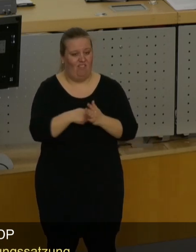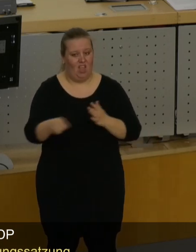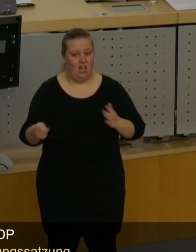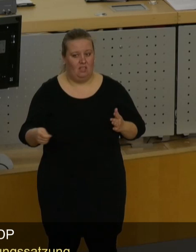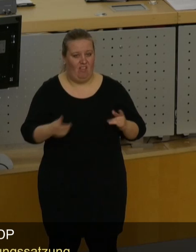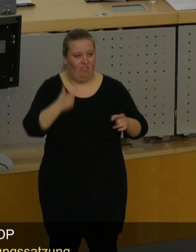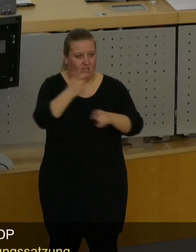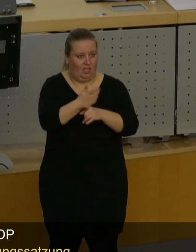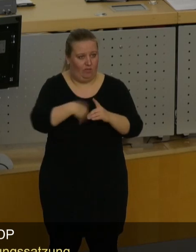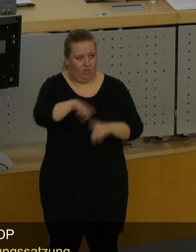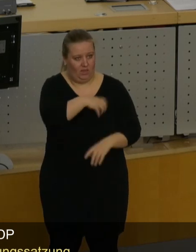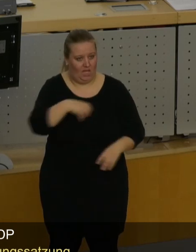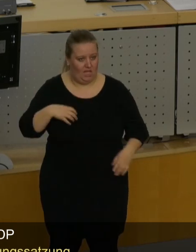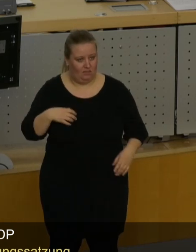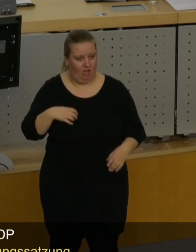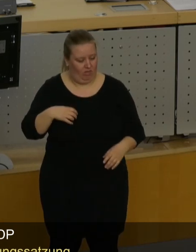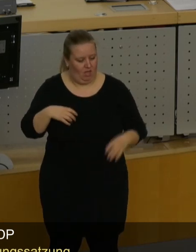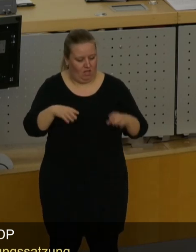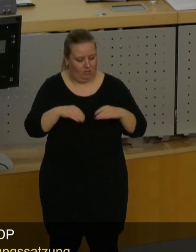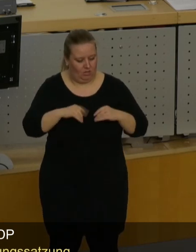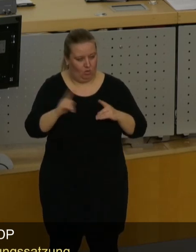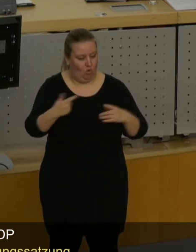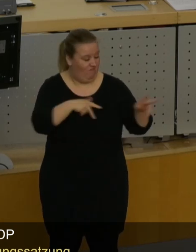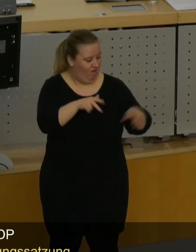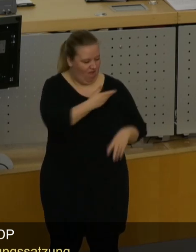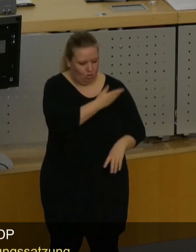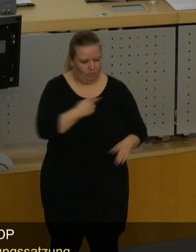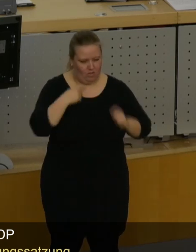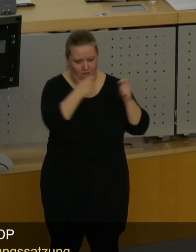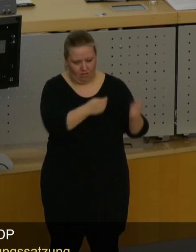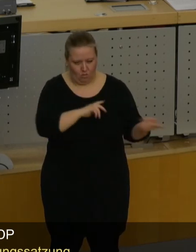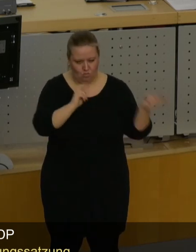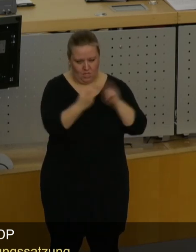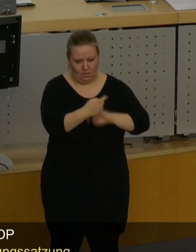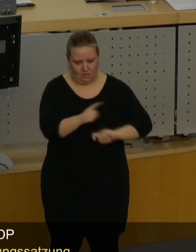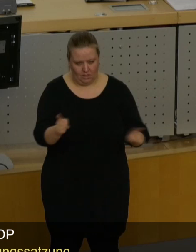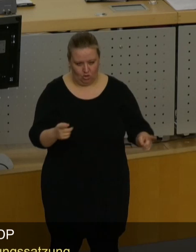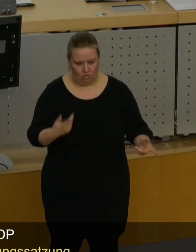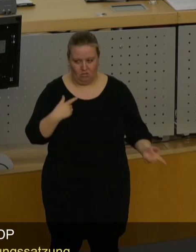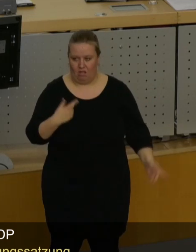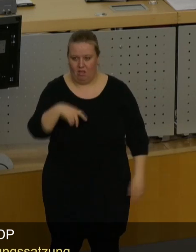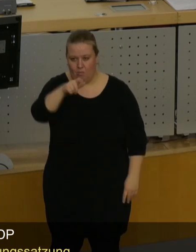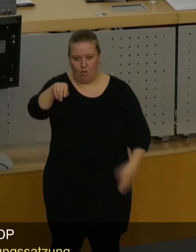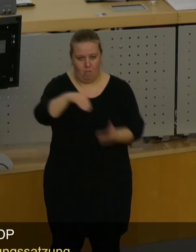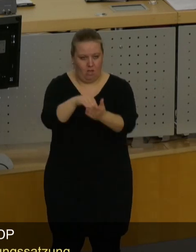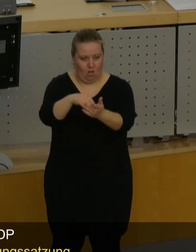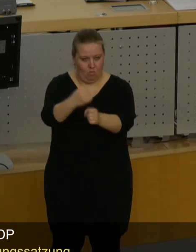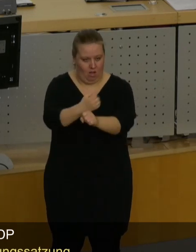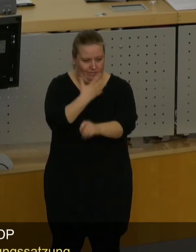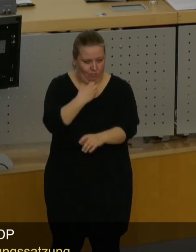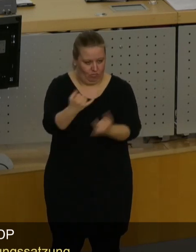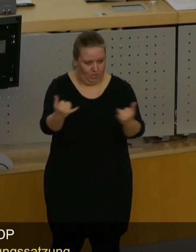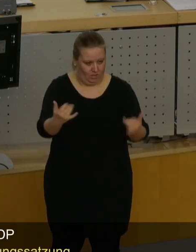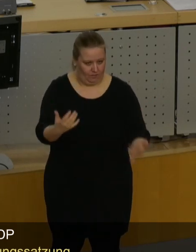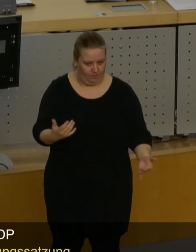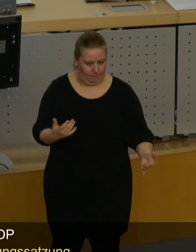Vertreter der Dresdner uns gefallen lassen, dass die Verwaltung unsere Anträge nie umsetzt, da können wir Bürgerbeteiligung machen, wie wir wollen.